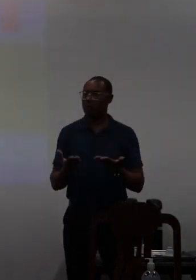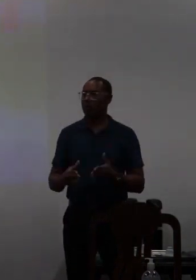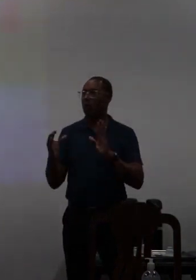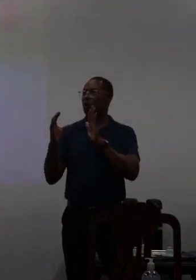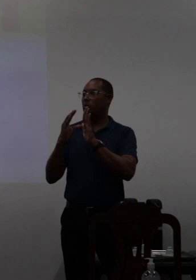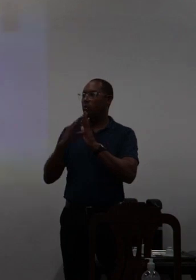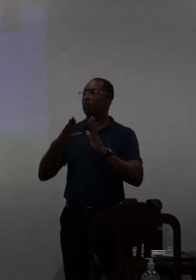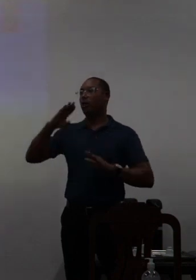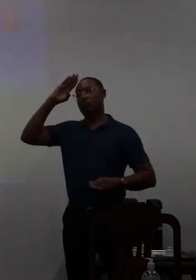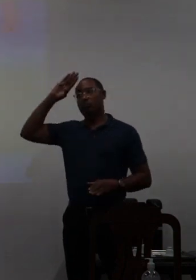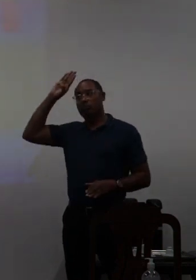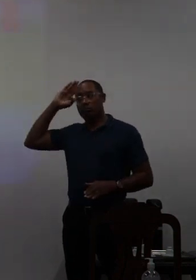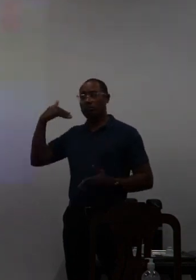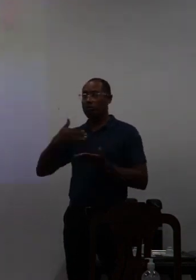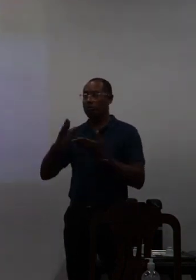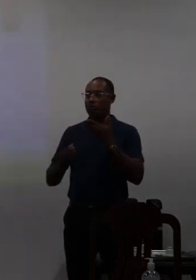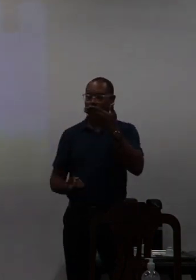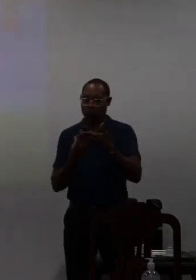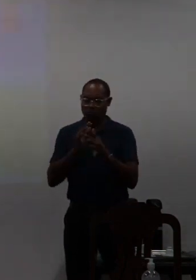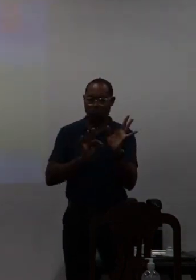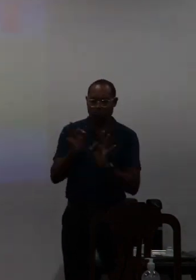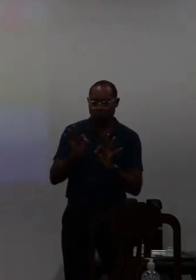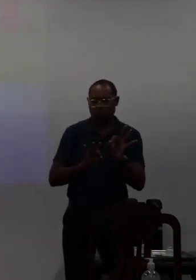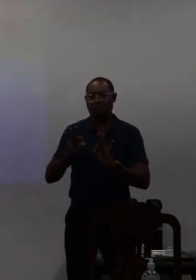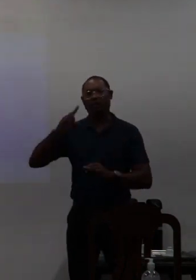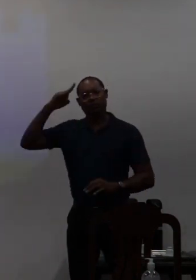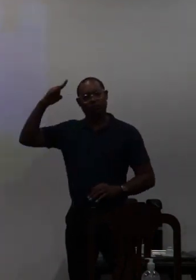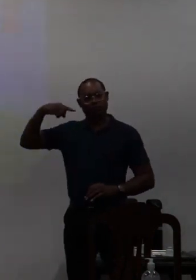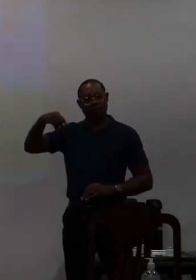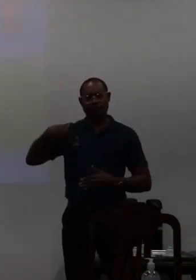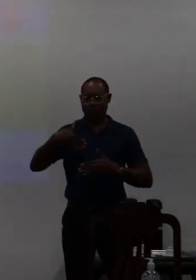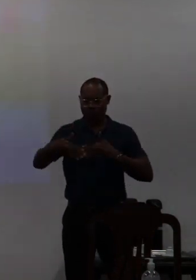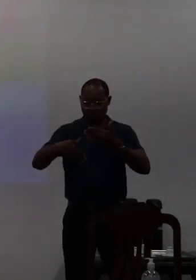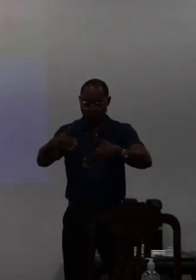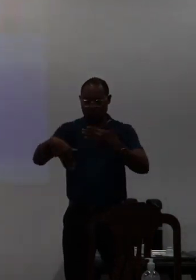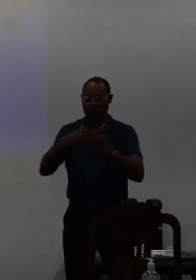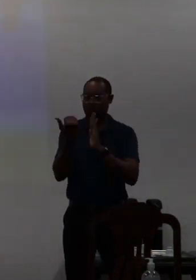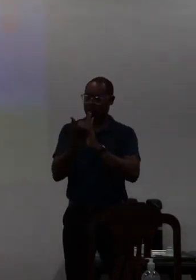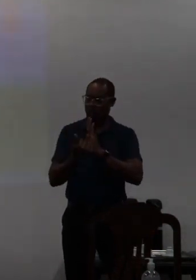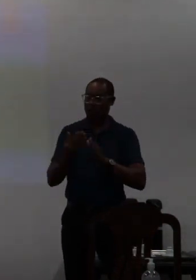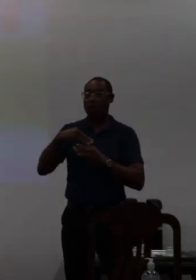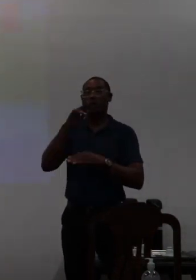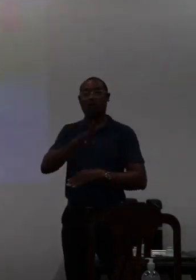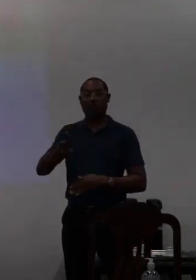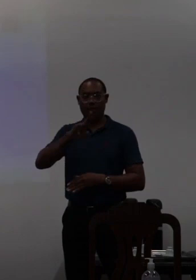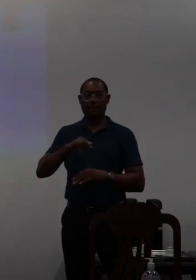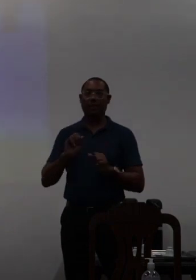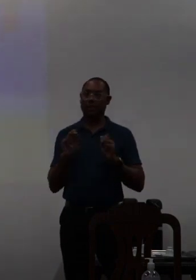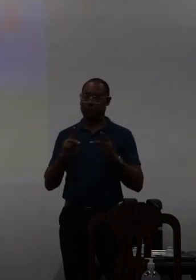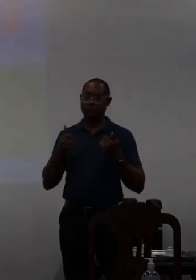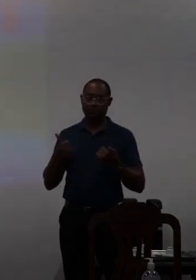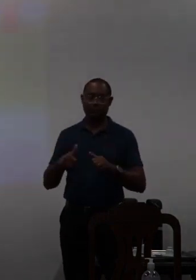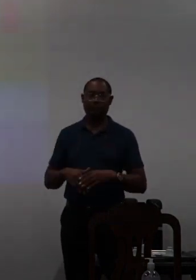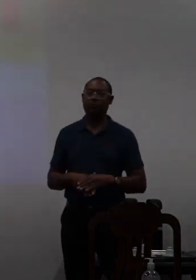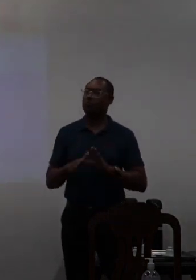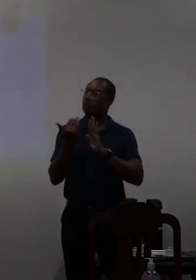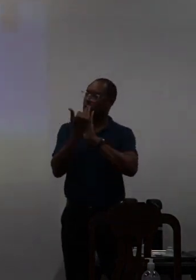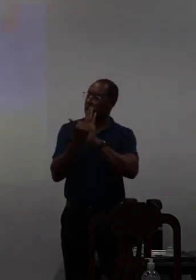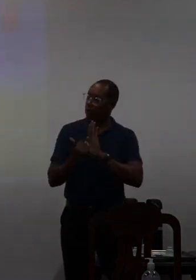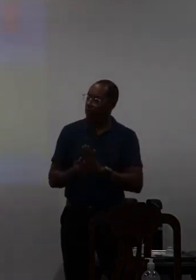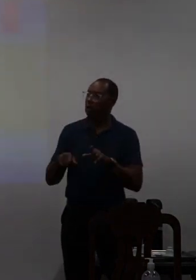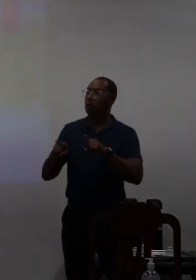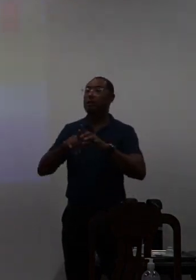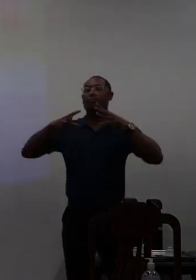comunidade acadêmica e de todo o processo de construção dessa rotina de planejamento da universidade está certo? E planejamento